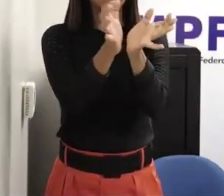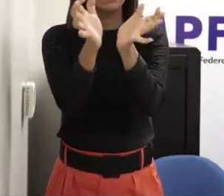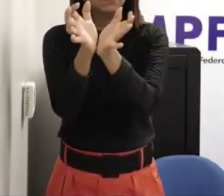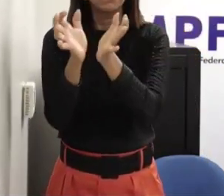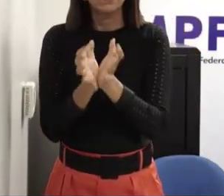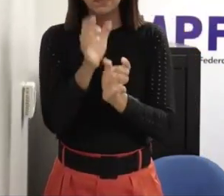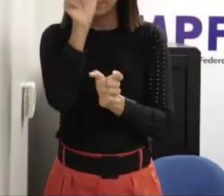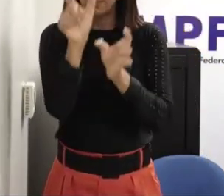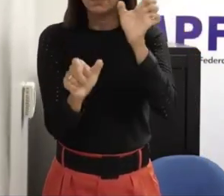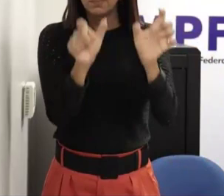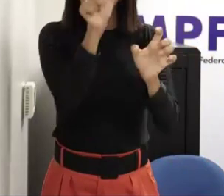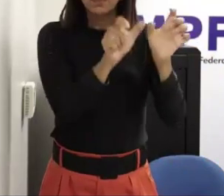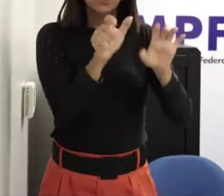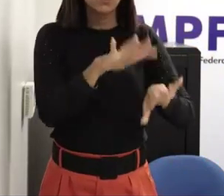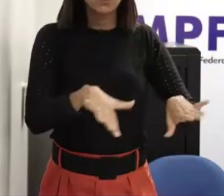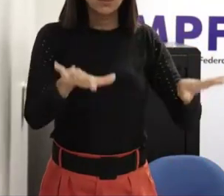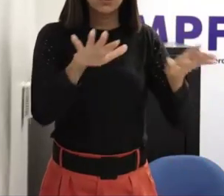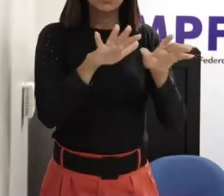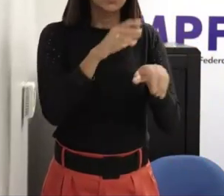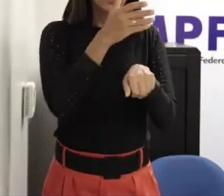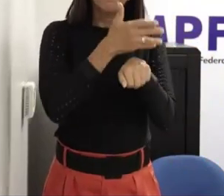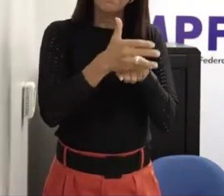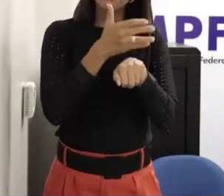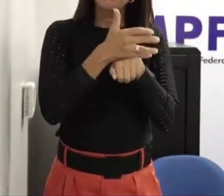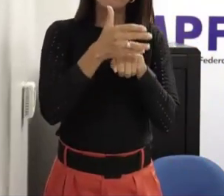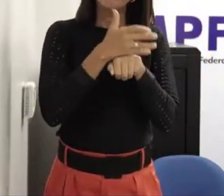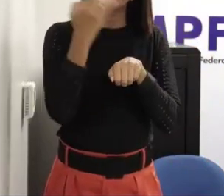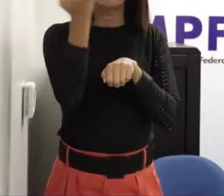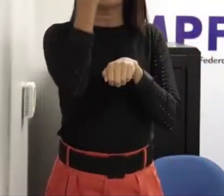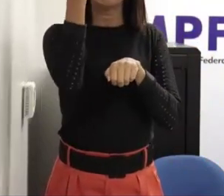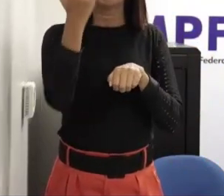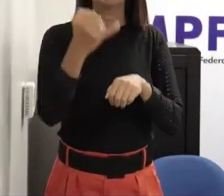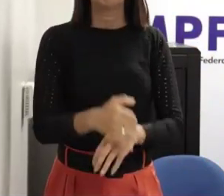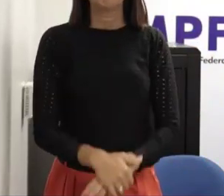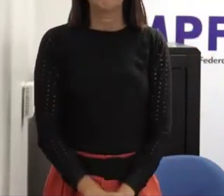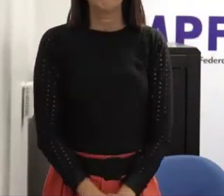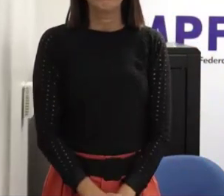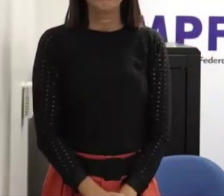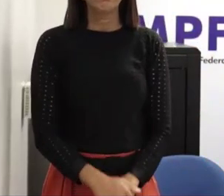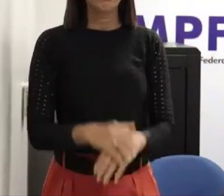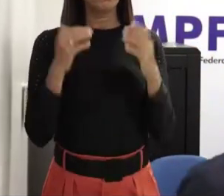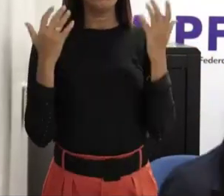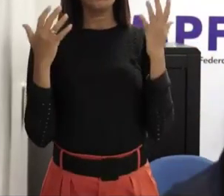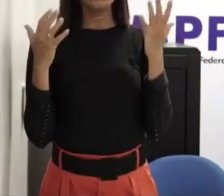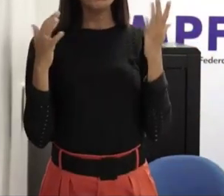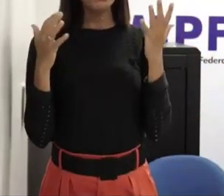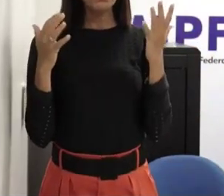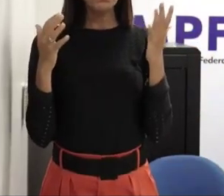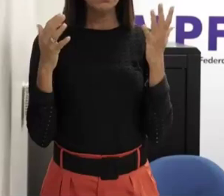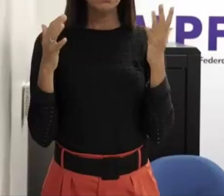pessoas qualificadas e capacitadas para fazer esse trabalho obrigada mais